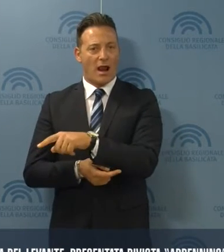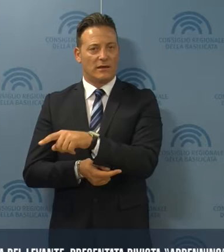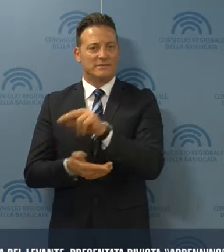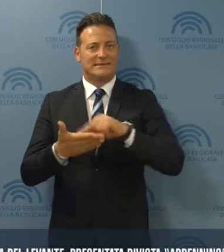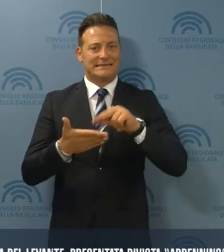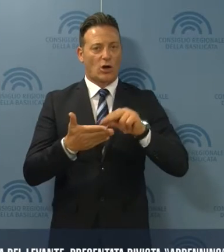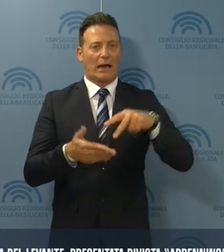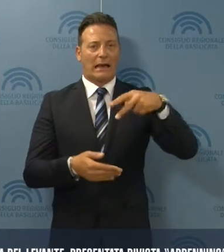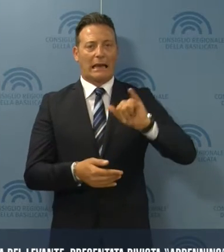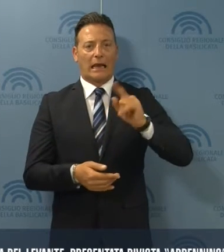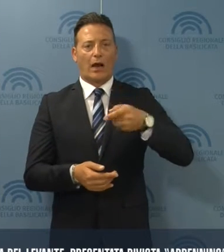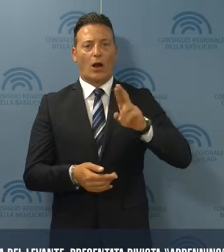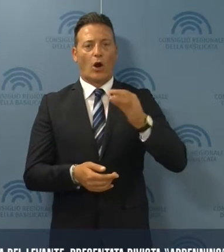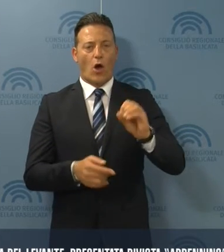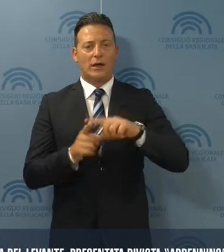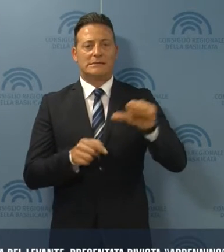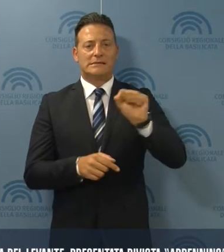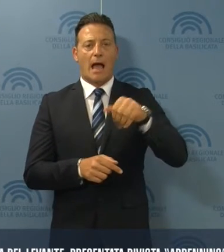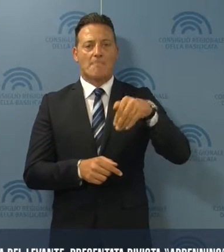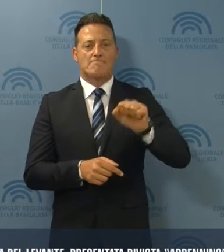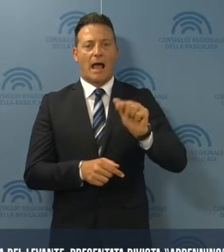scrittori Nigro e San Martino.